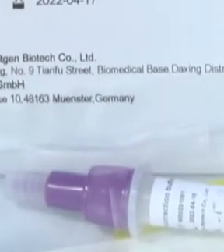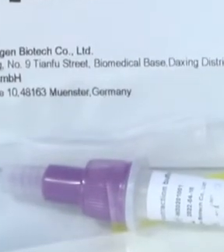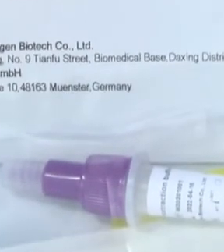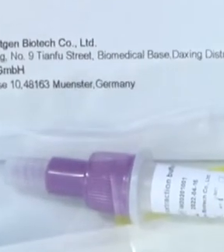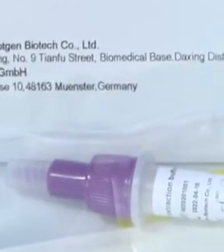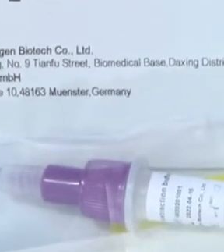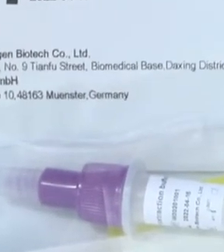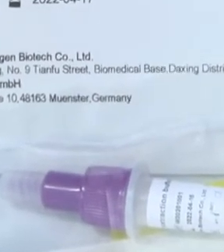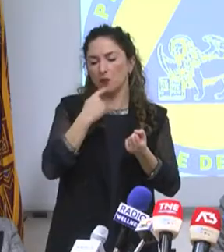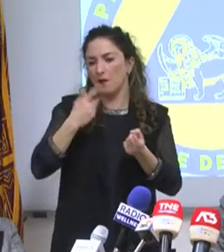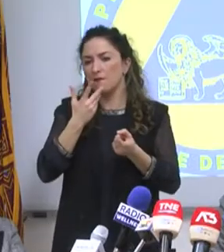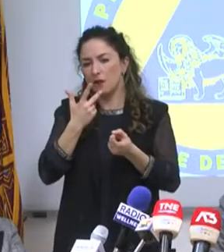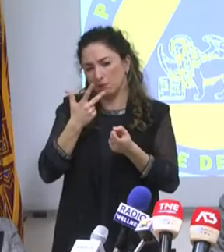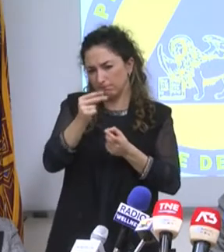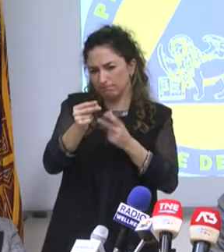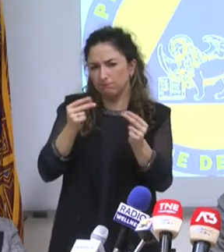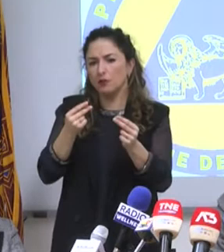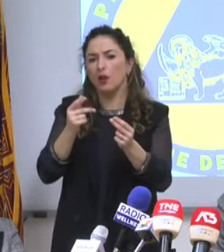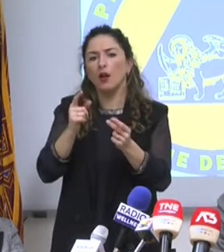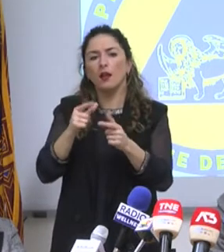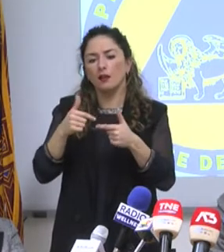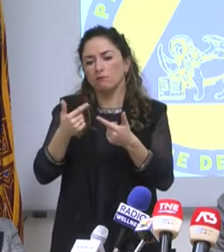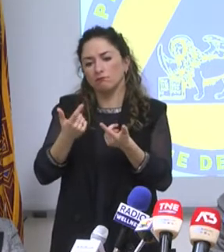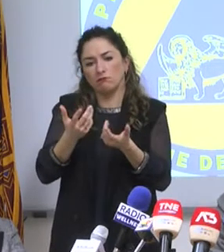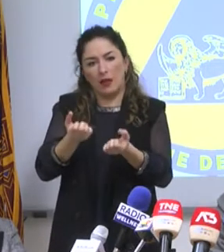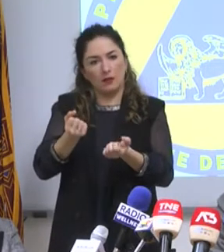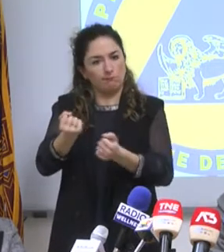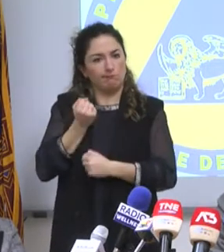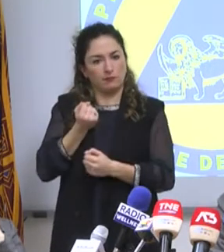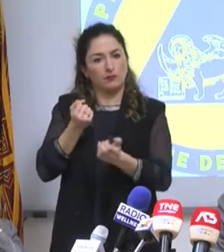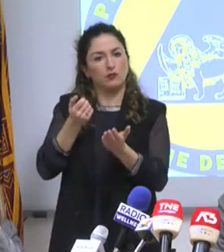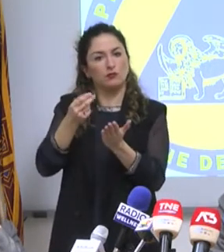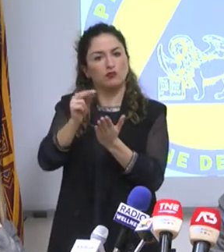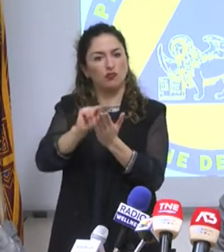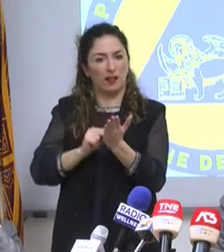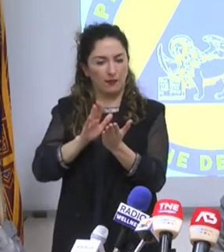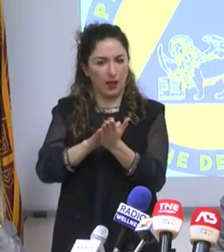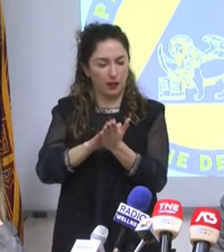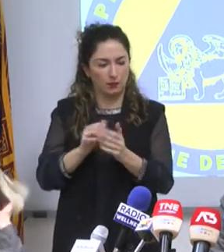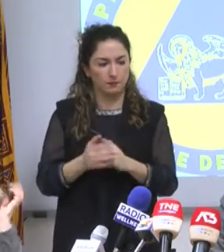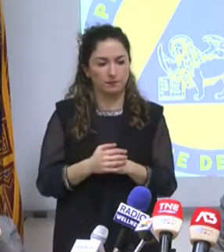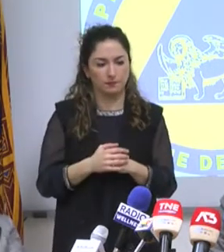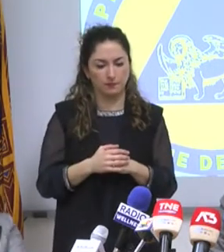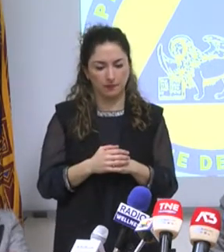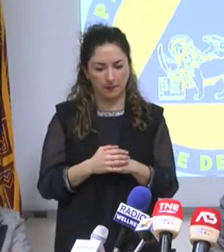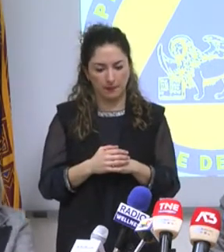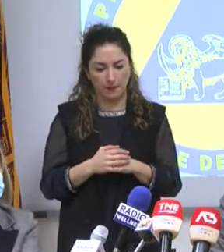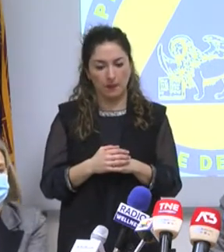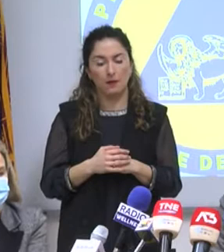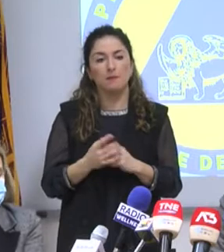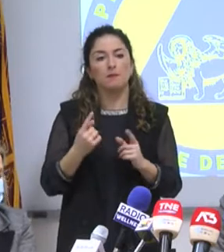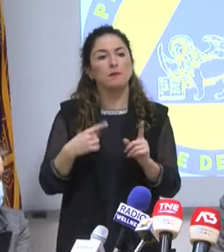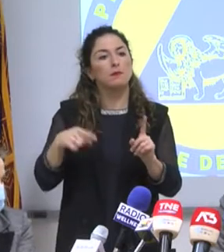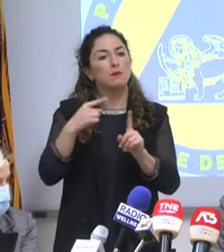arriva sui test Fai da te. Completata, io ho visto le carte da Rigoli proprio domenica mattina del tema della